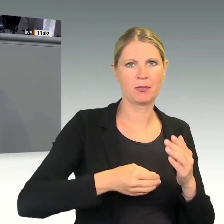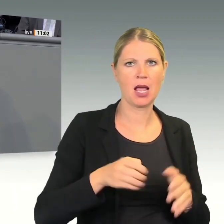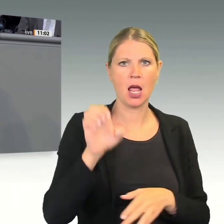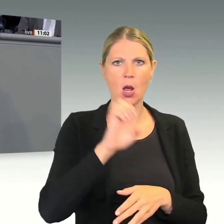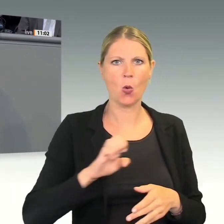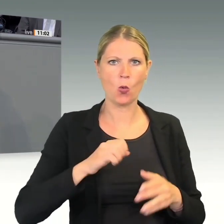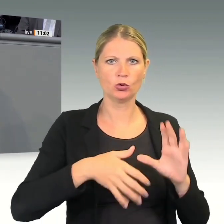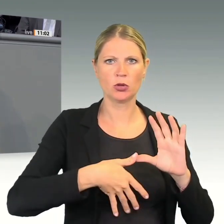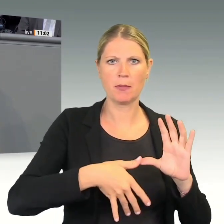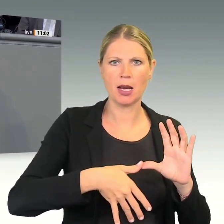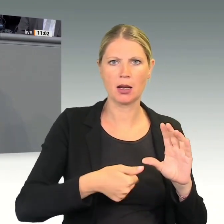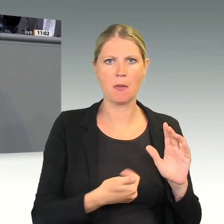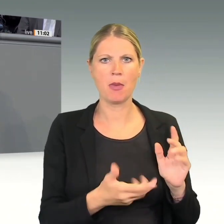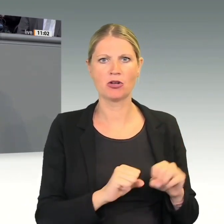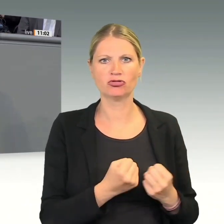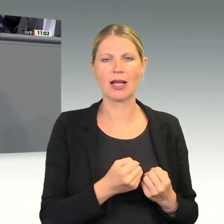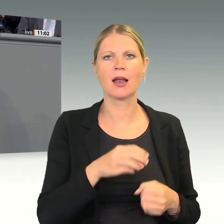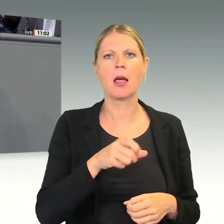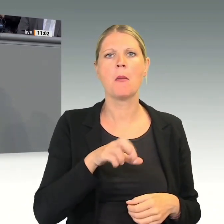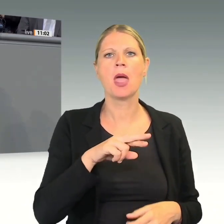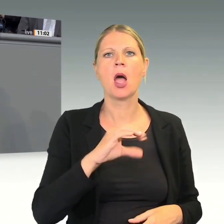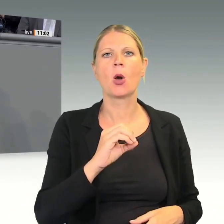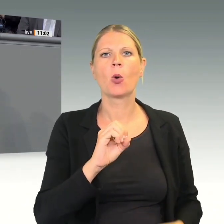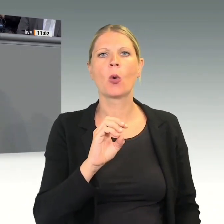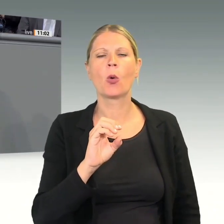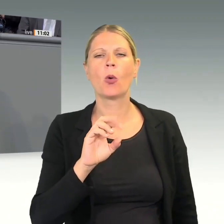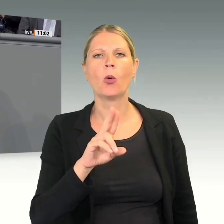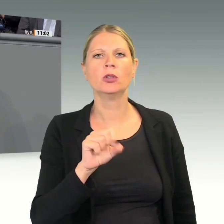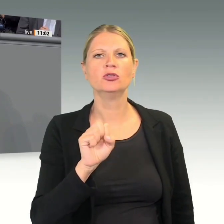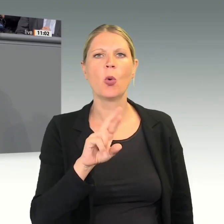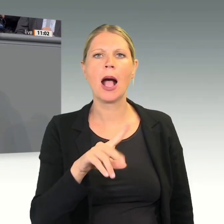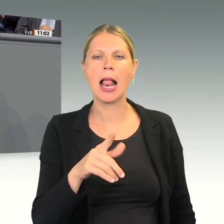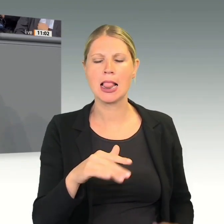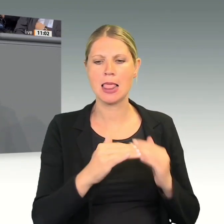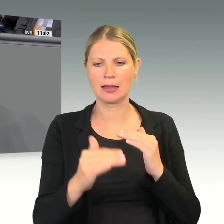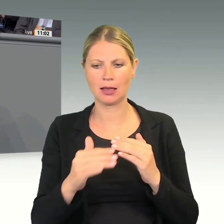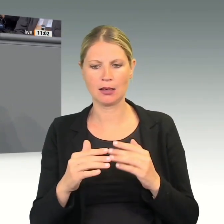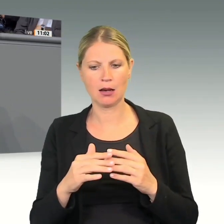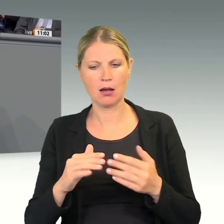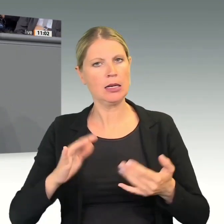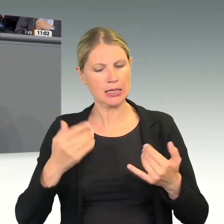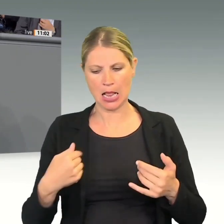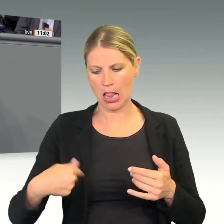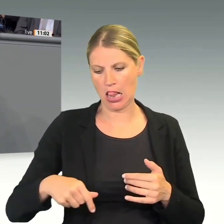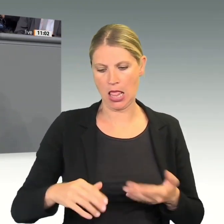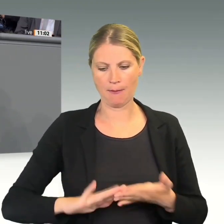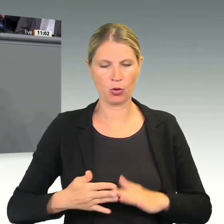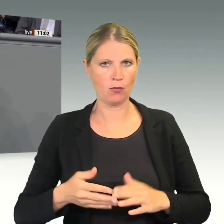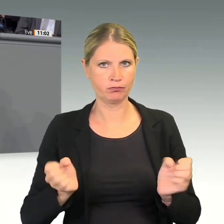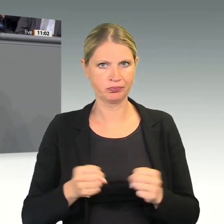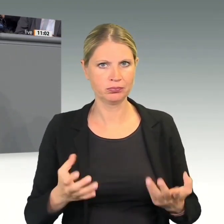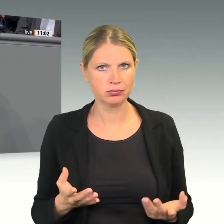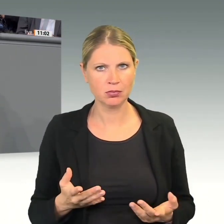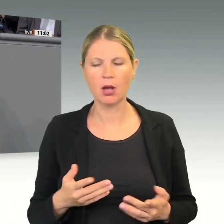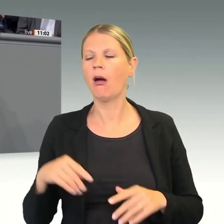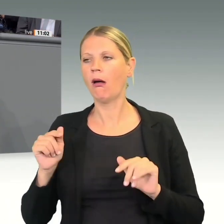Südamerikas, den Mercosur-Ländern. Diese Forderung klingt zunächst gut. Leider muss man aber